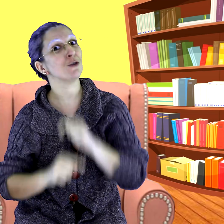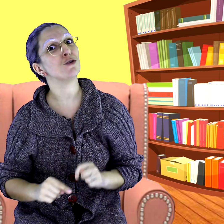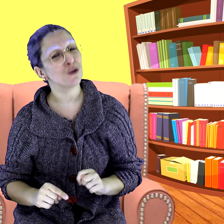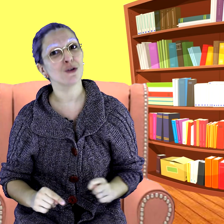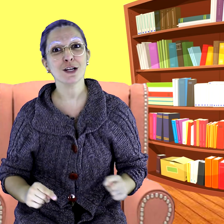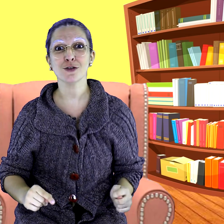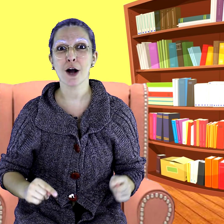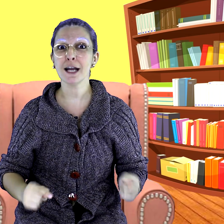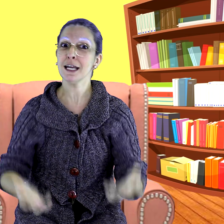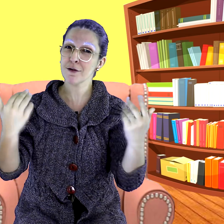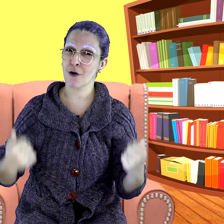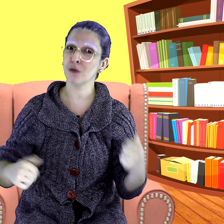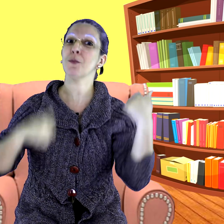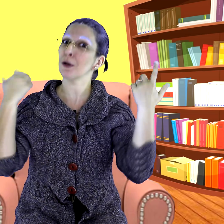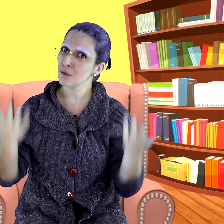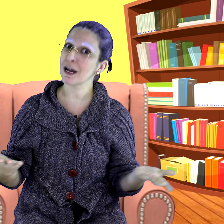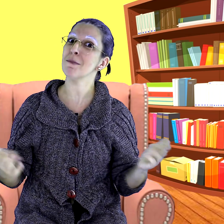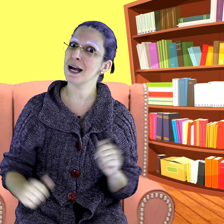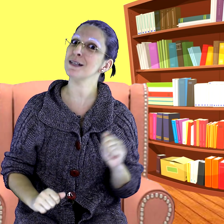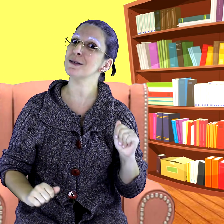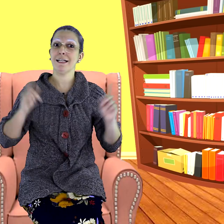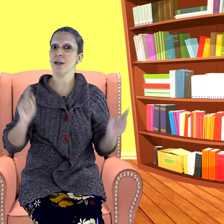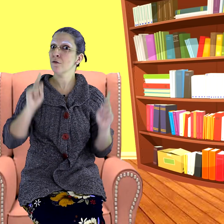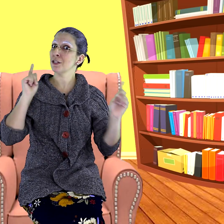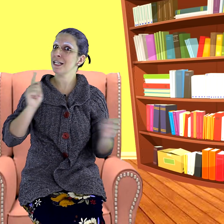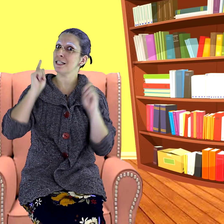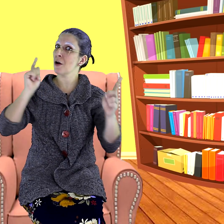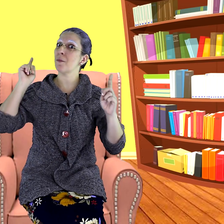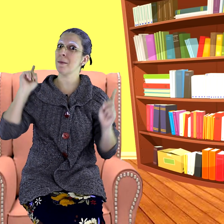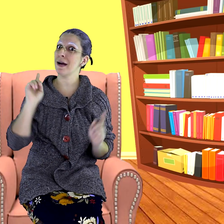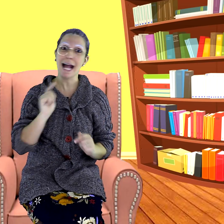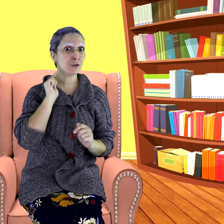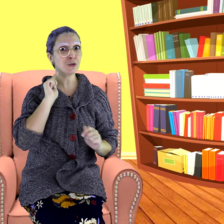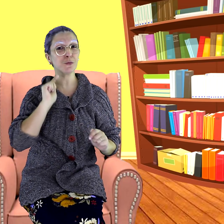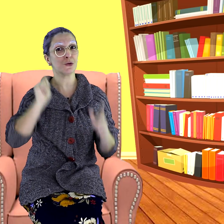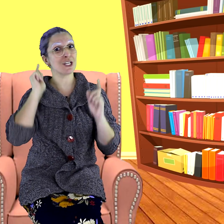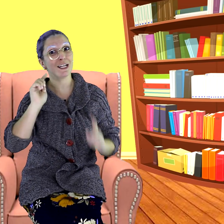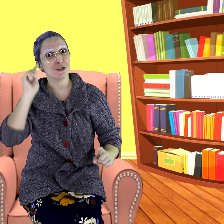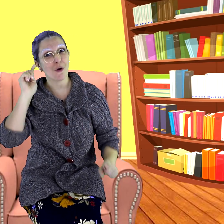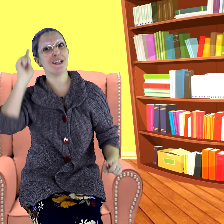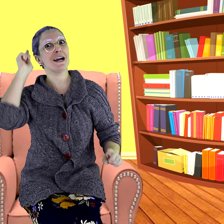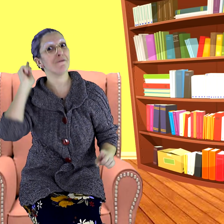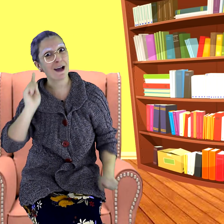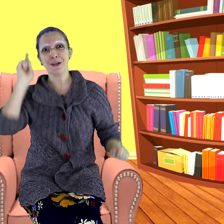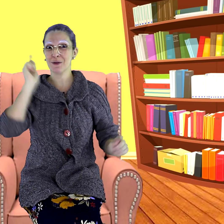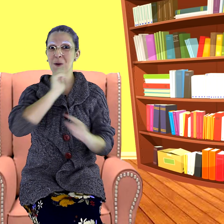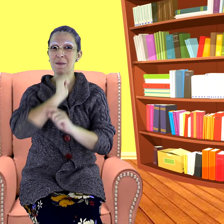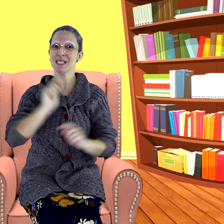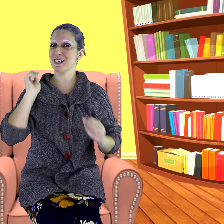gostou da história e volto para contar mais. Então vocês estão preparados? Porque a história vai começar.